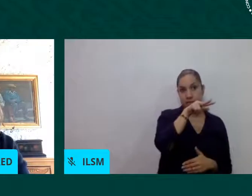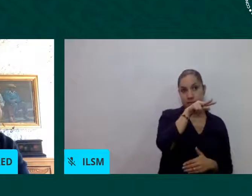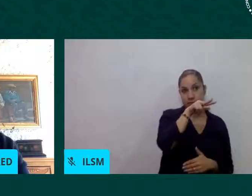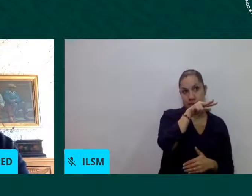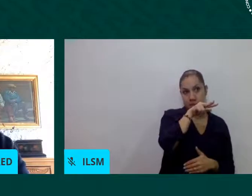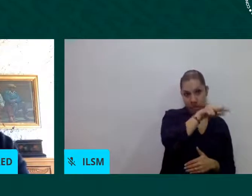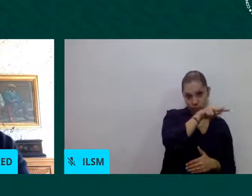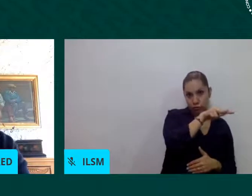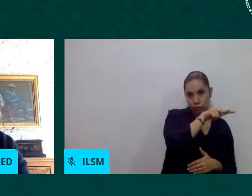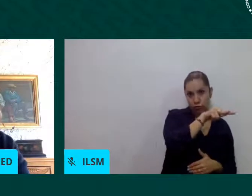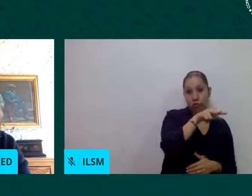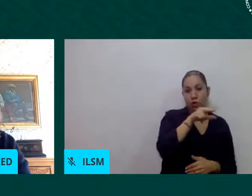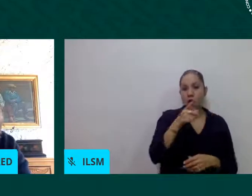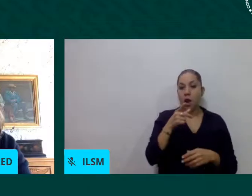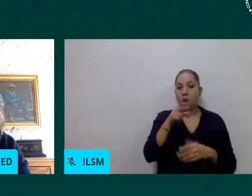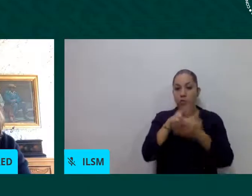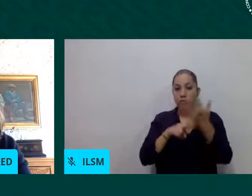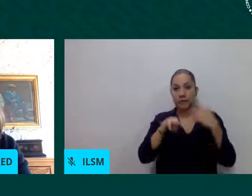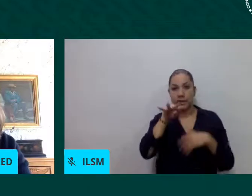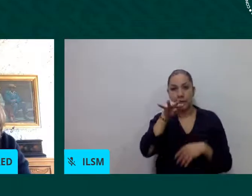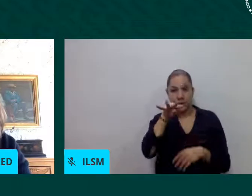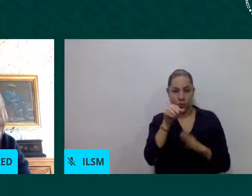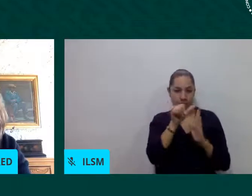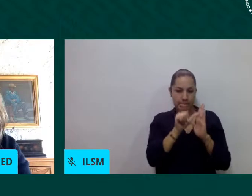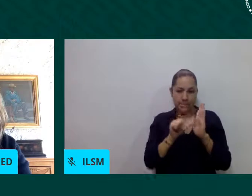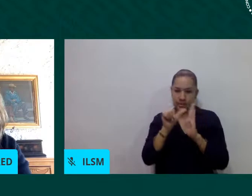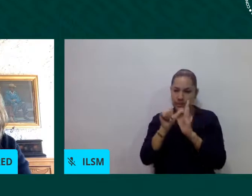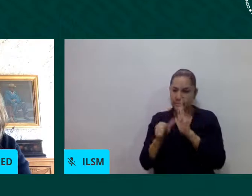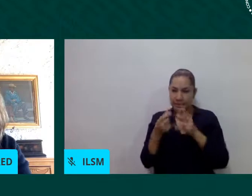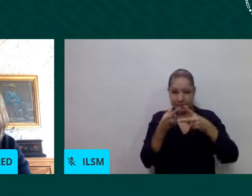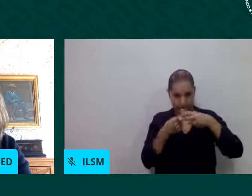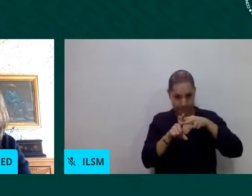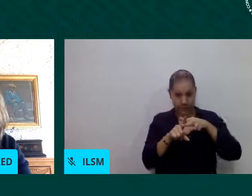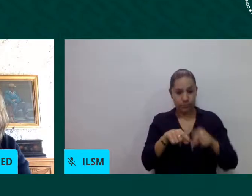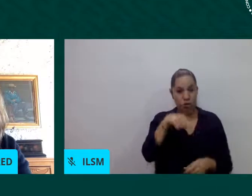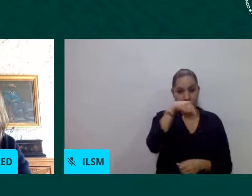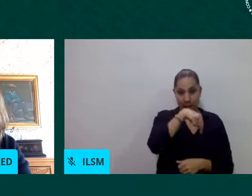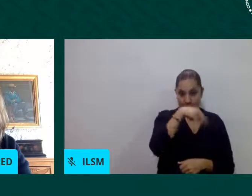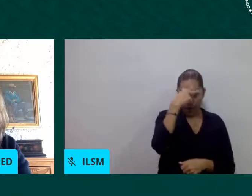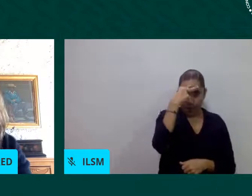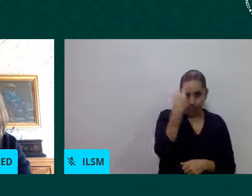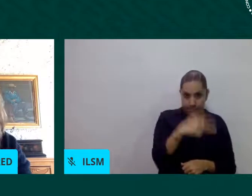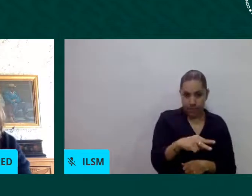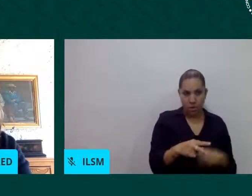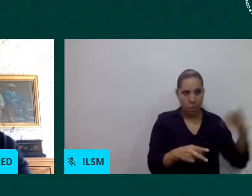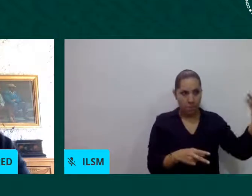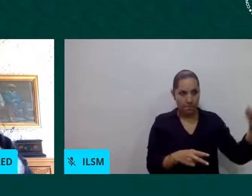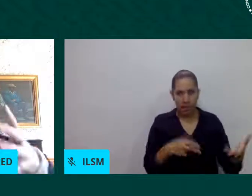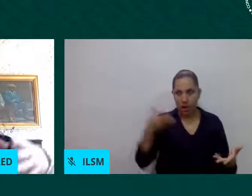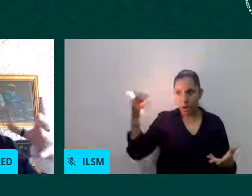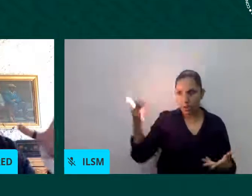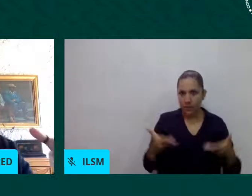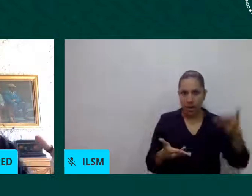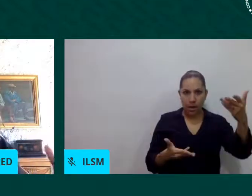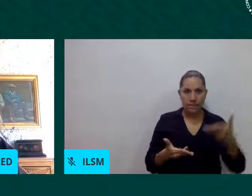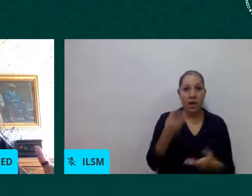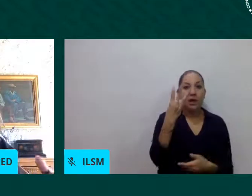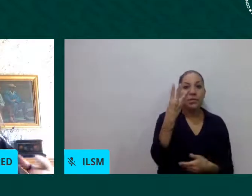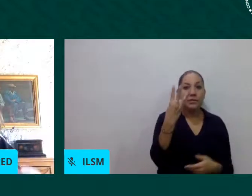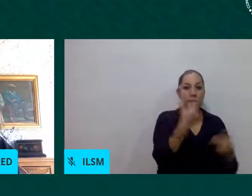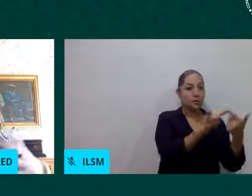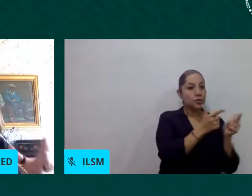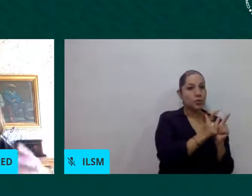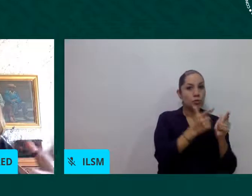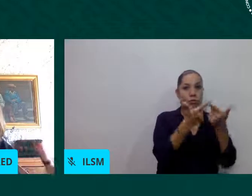México se recibieron tres caravanas de personas migrantes de Centroamérica para lo cual pues establecieron estos